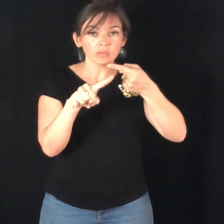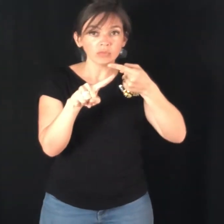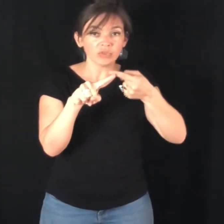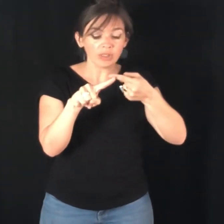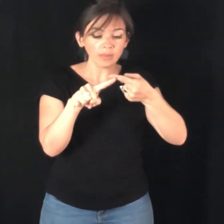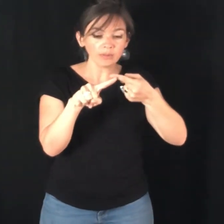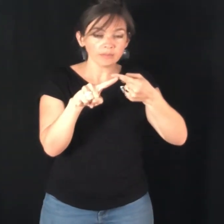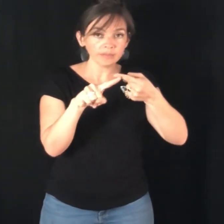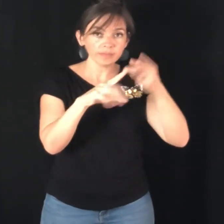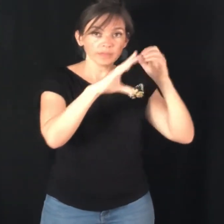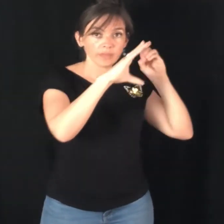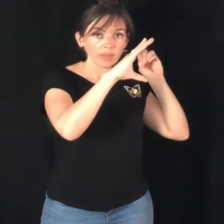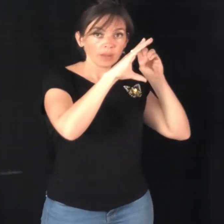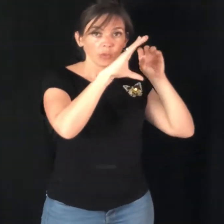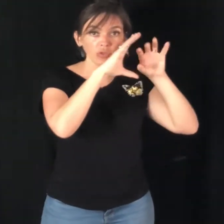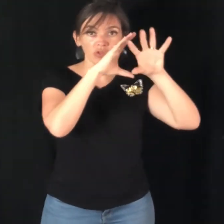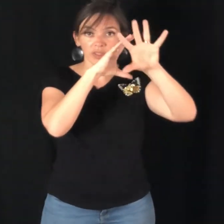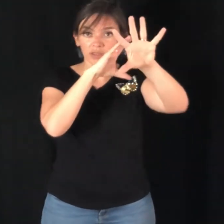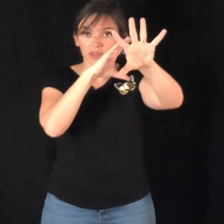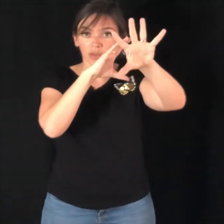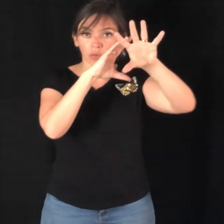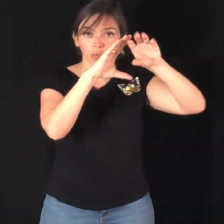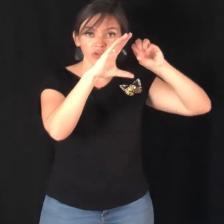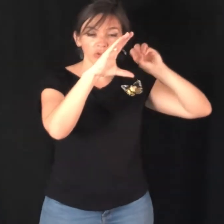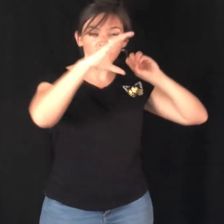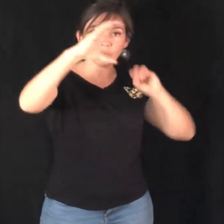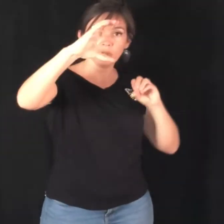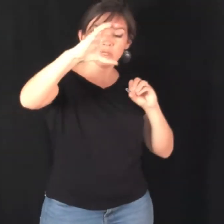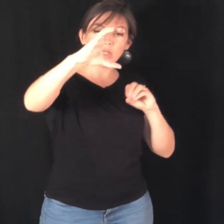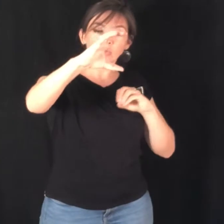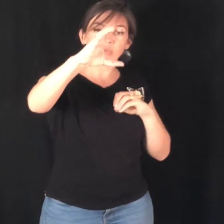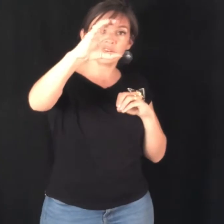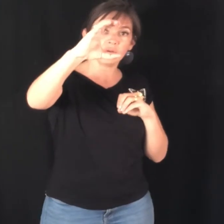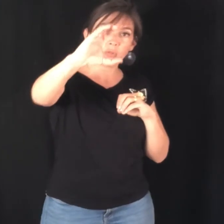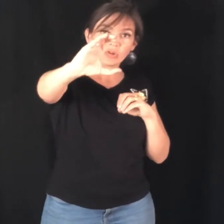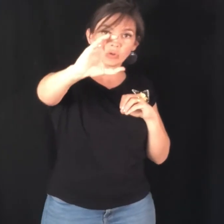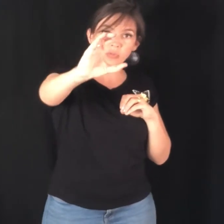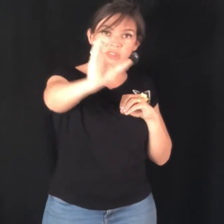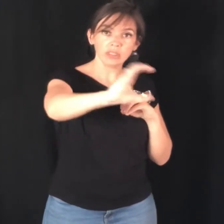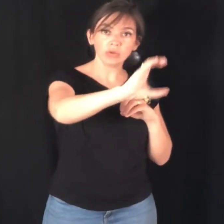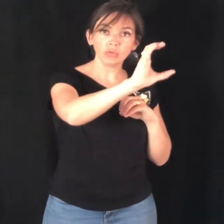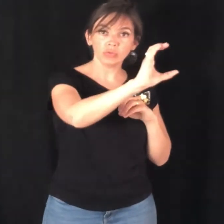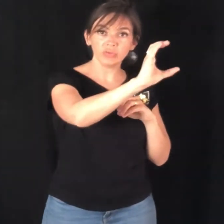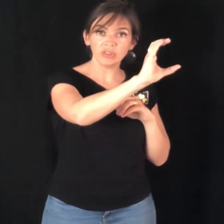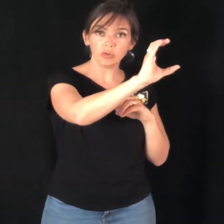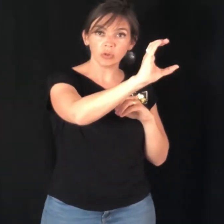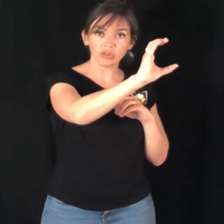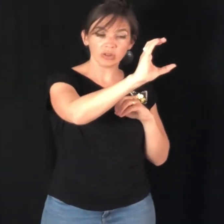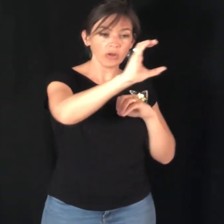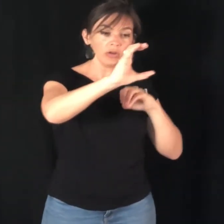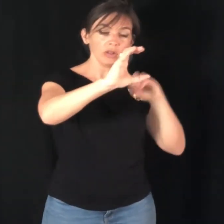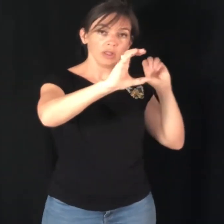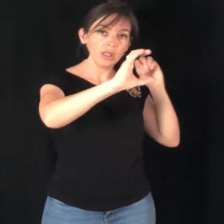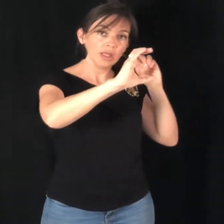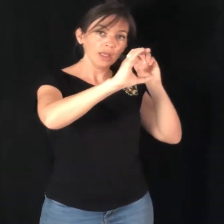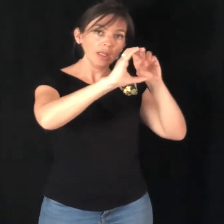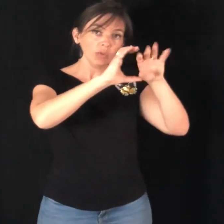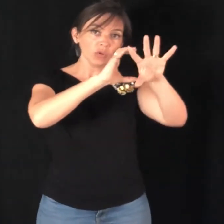Film. Projeter. On le projette deux fois. Donc ça, ça représente l'optique du vidéoprojecteur. Et on